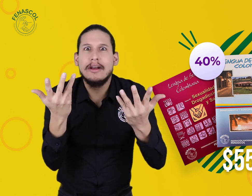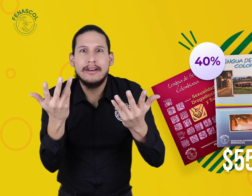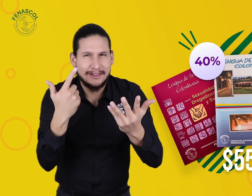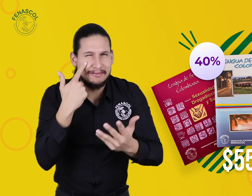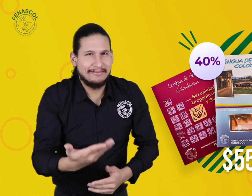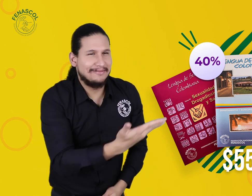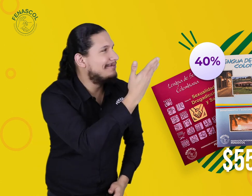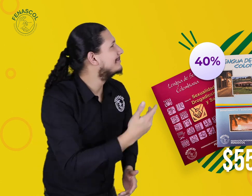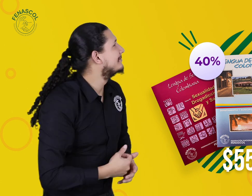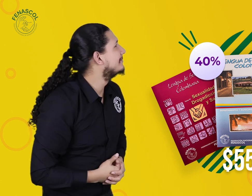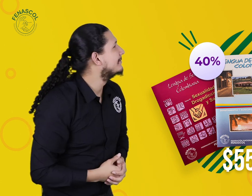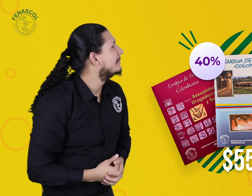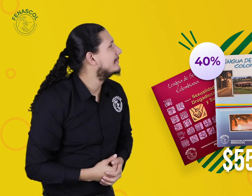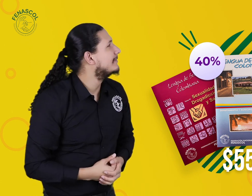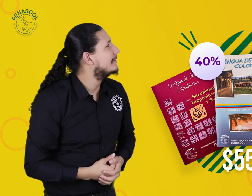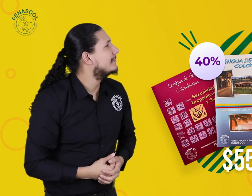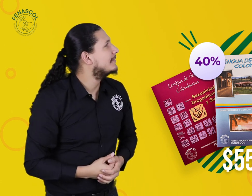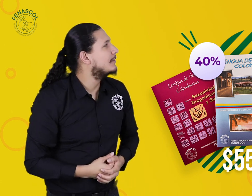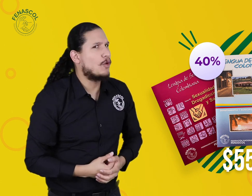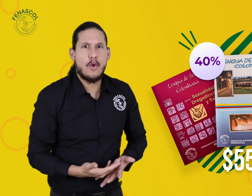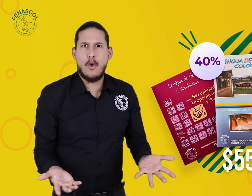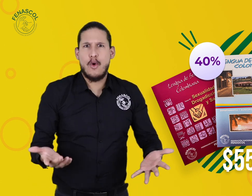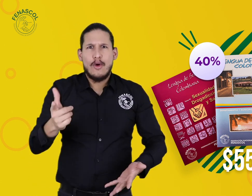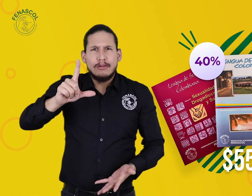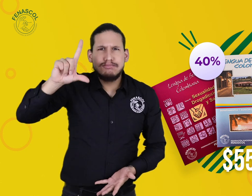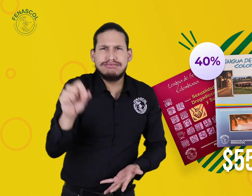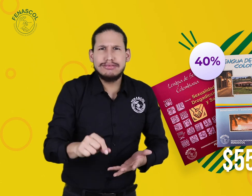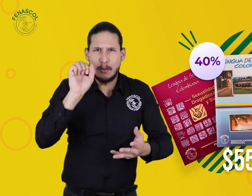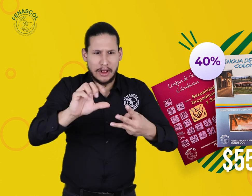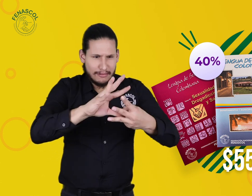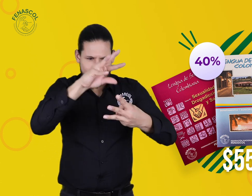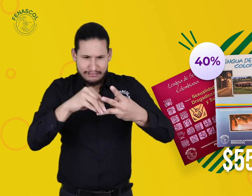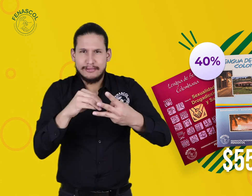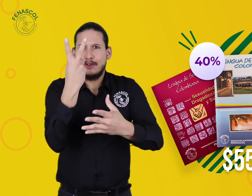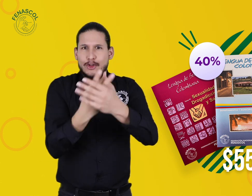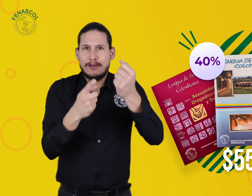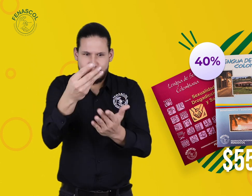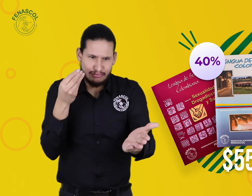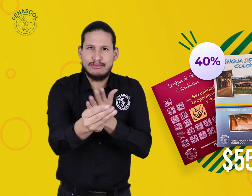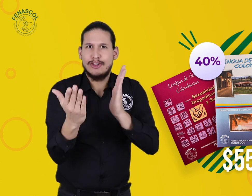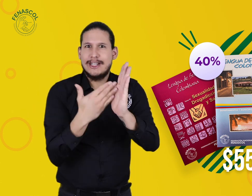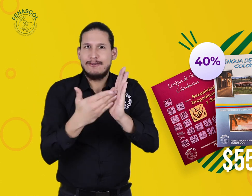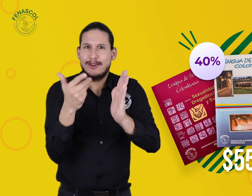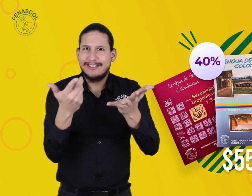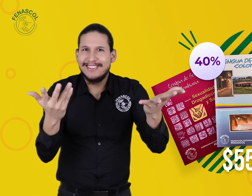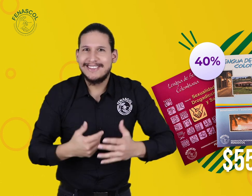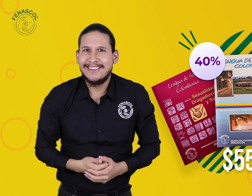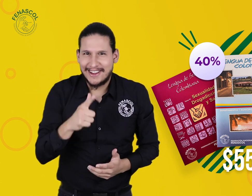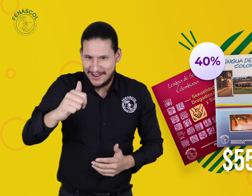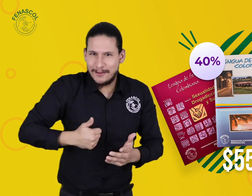Los dos libros por $55,900. ¡Wow! El mejor precio con un gran descuento